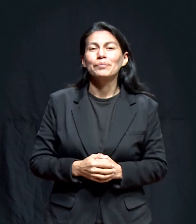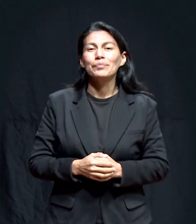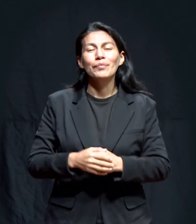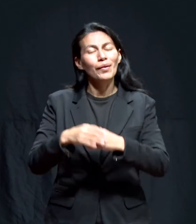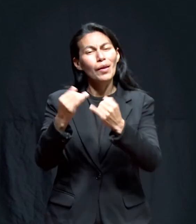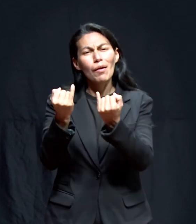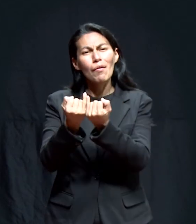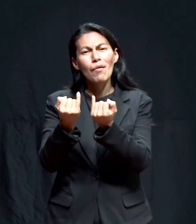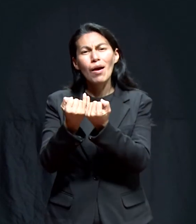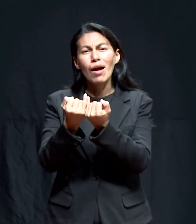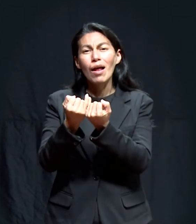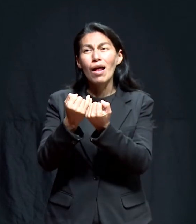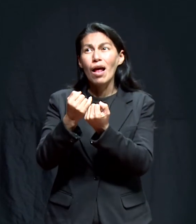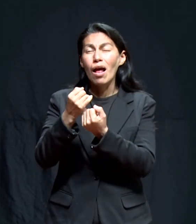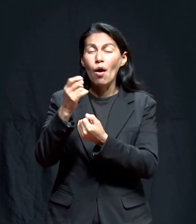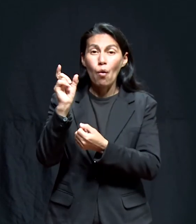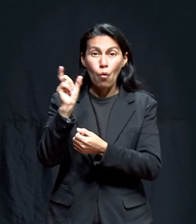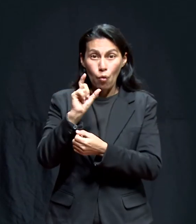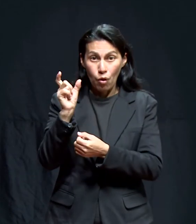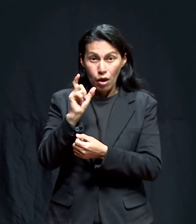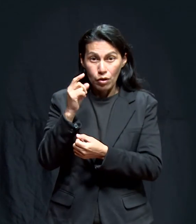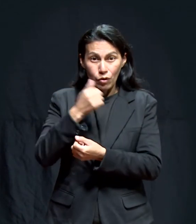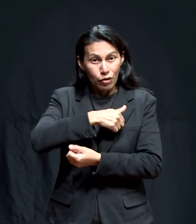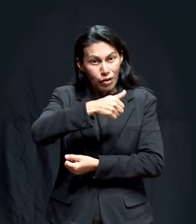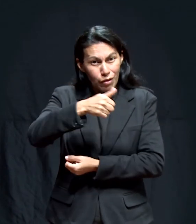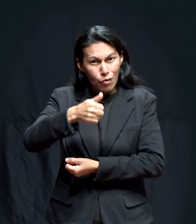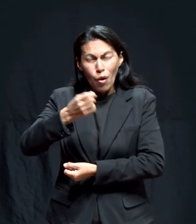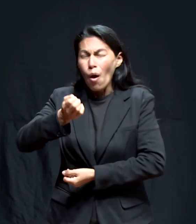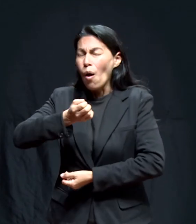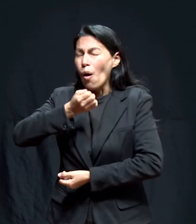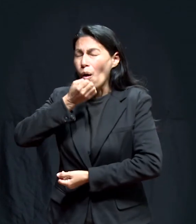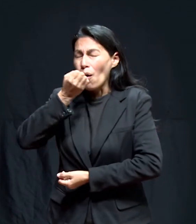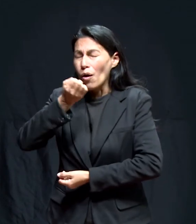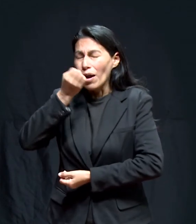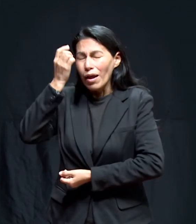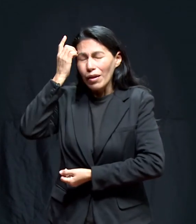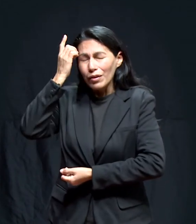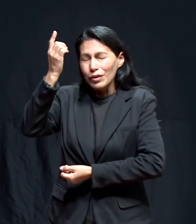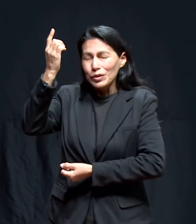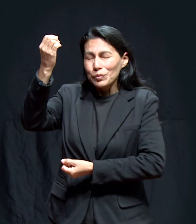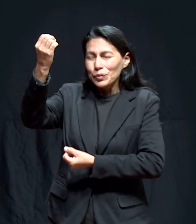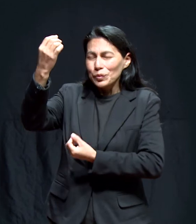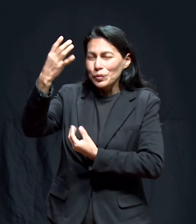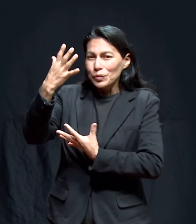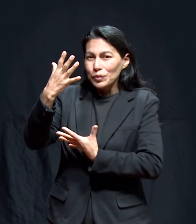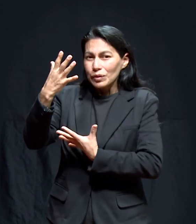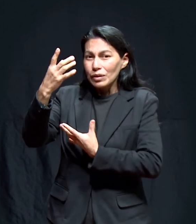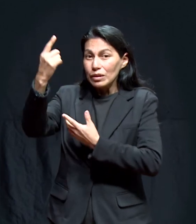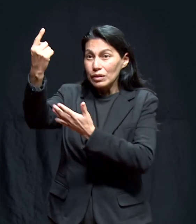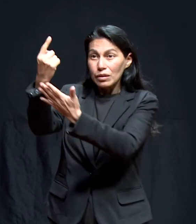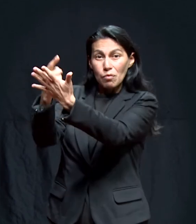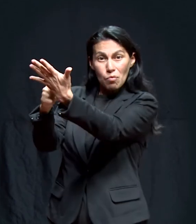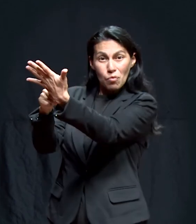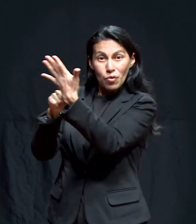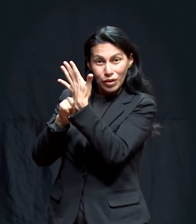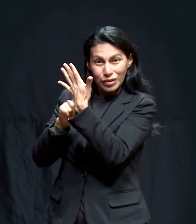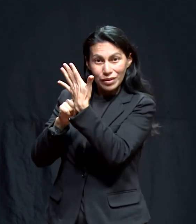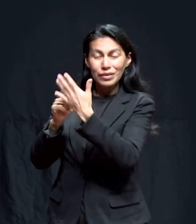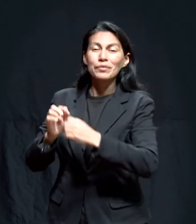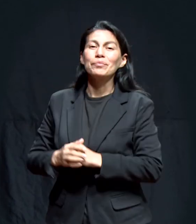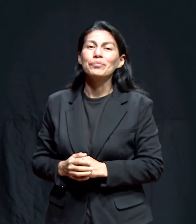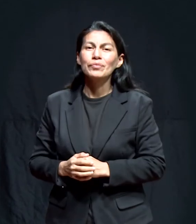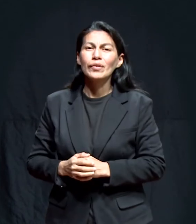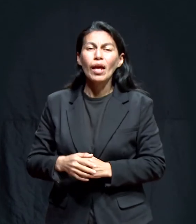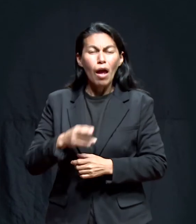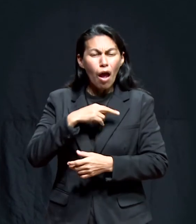oramos, el Señor se revela a nosotros por su espíritu y nos guía y protege y